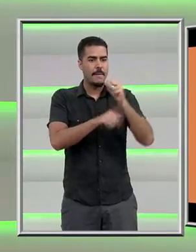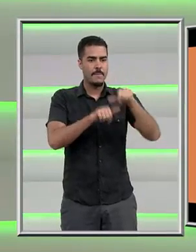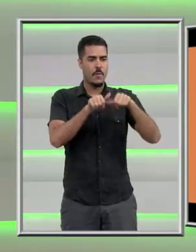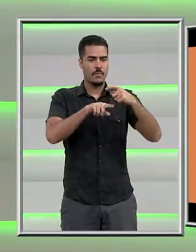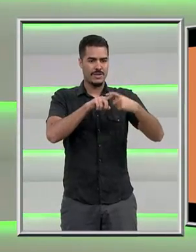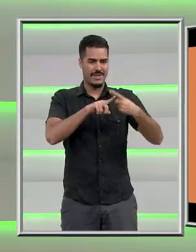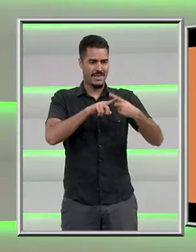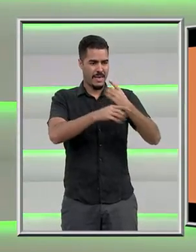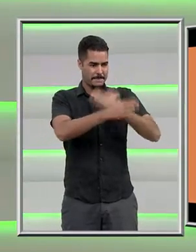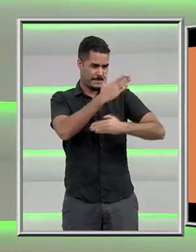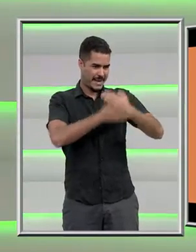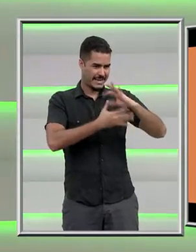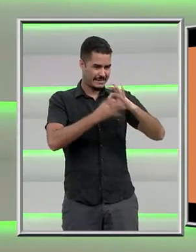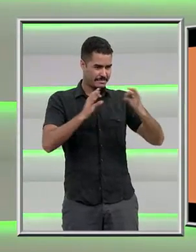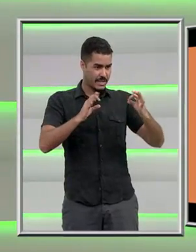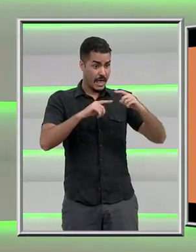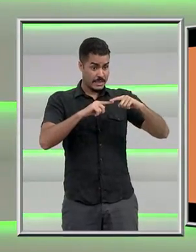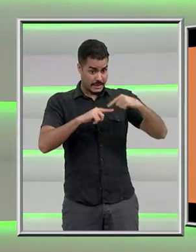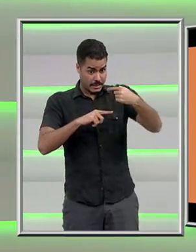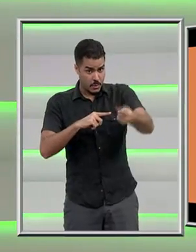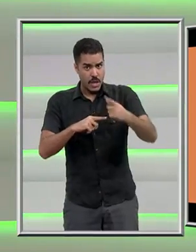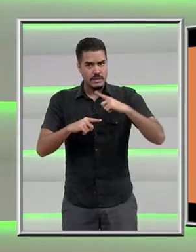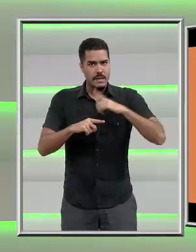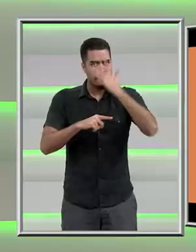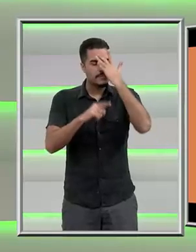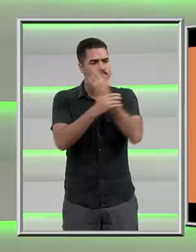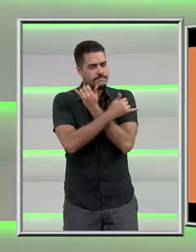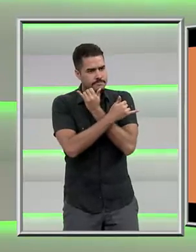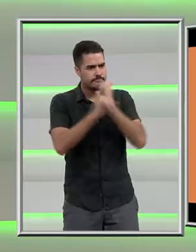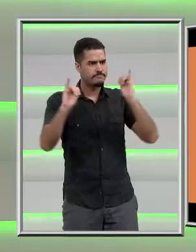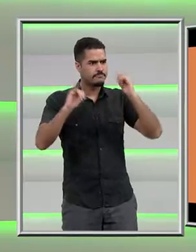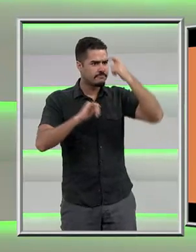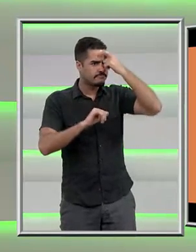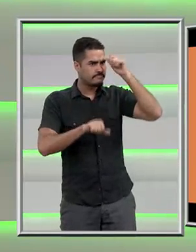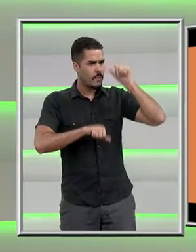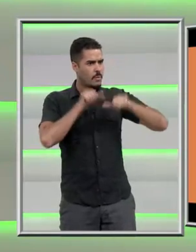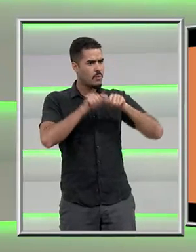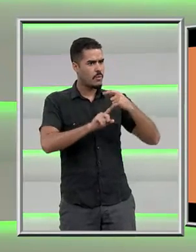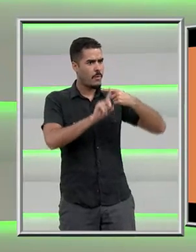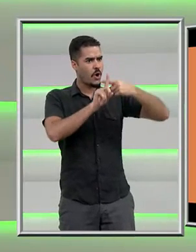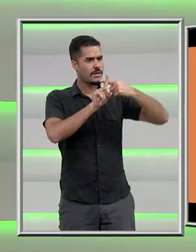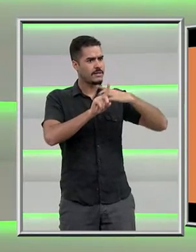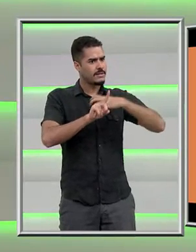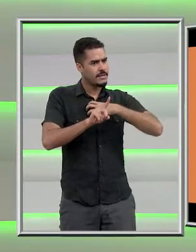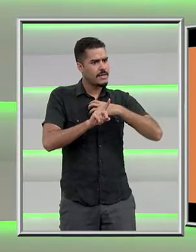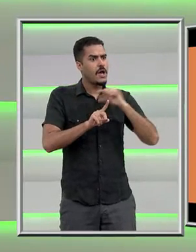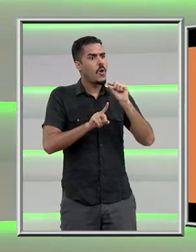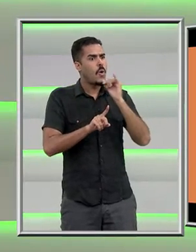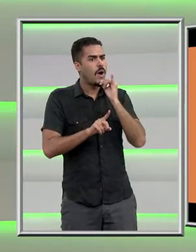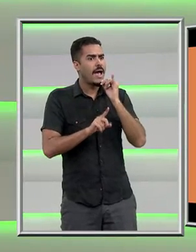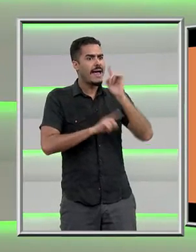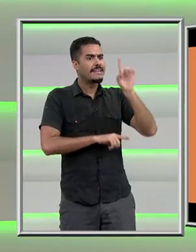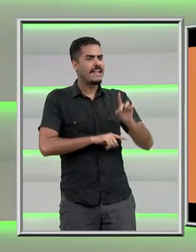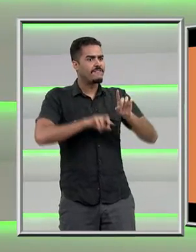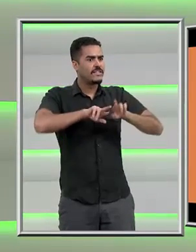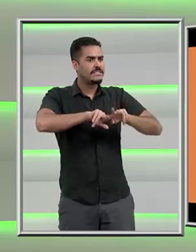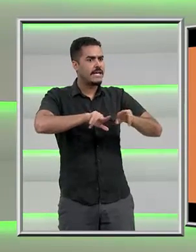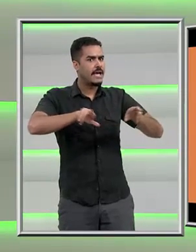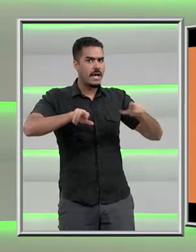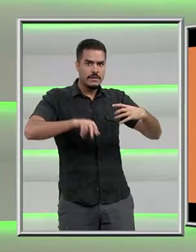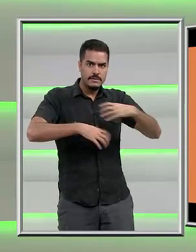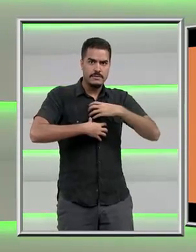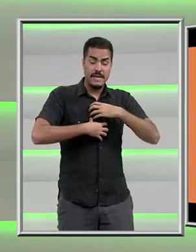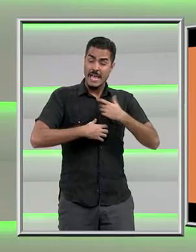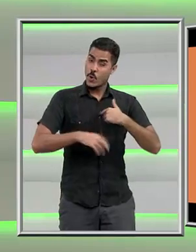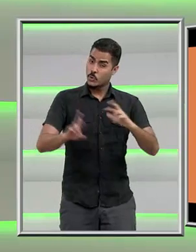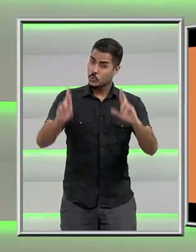pôde ter um choque de realidade e uma mudança significativa no que tange a questão das deficiências. E a